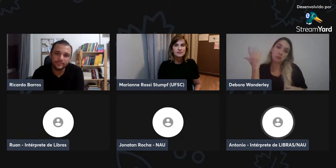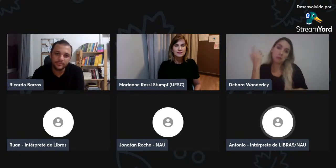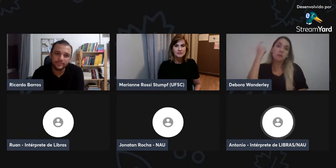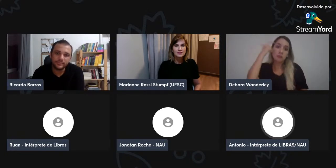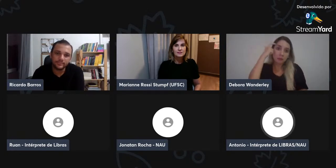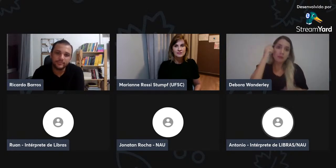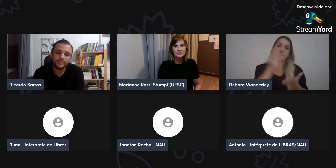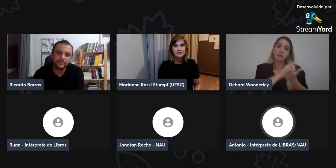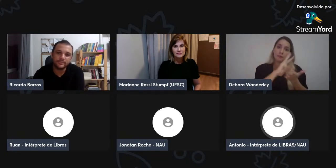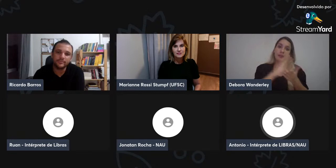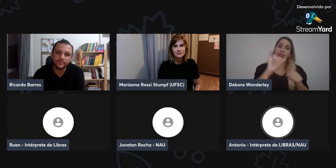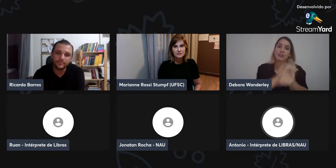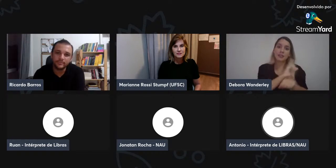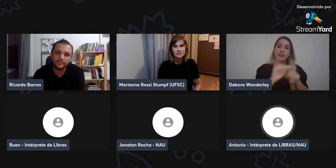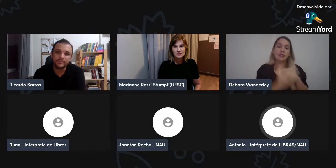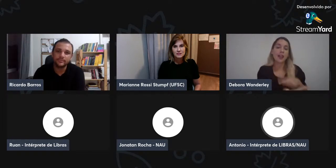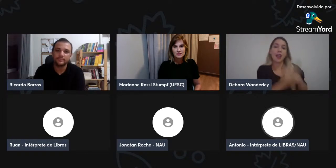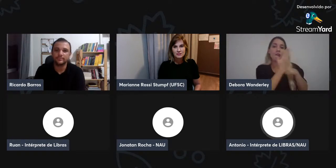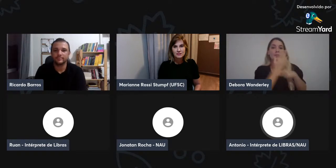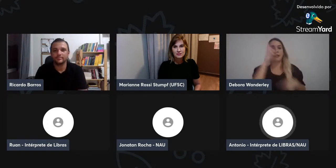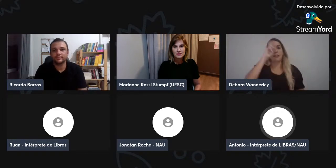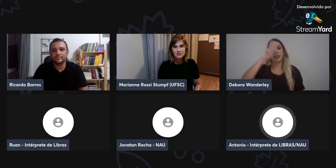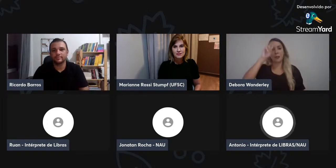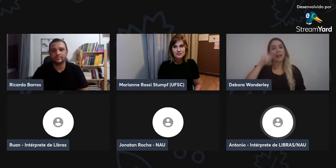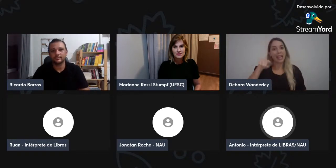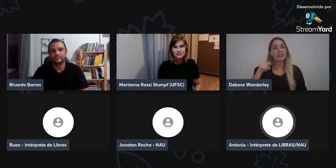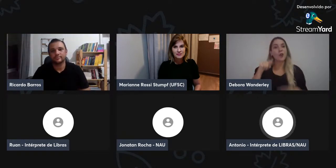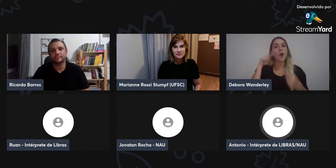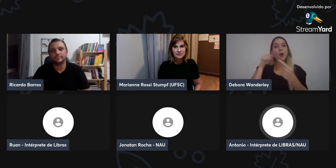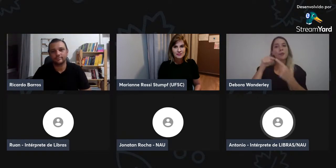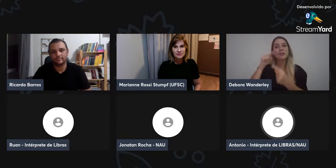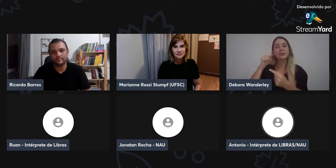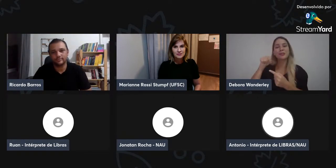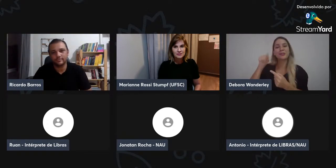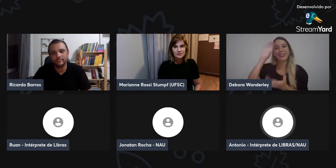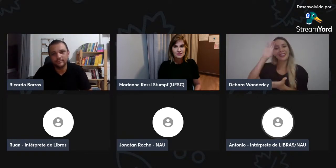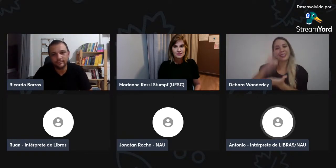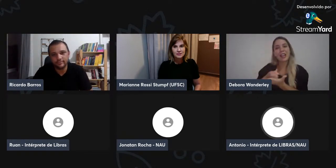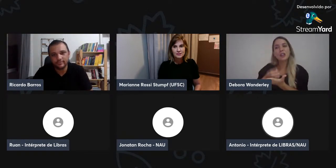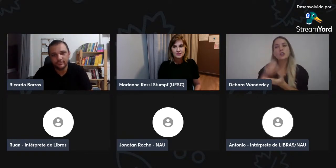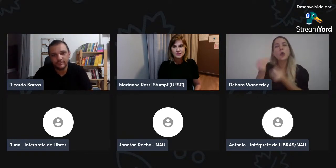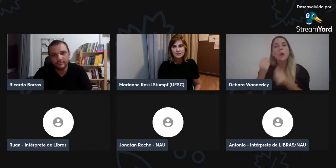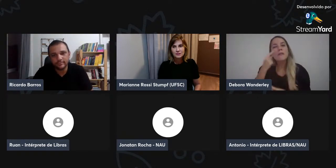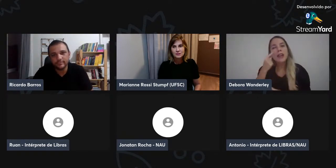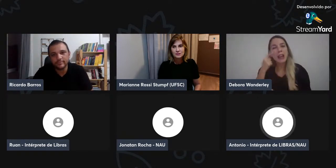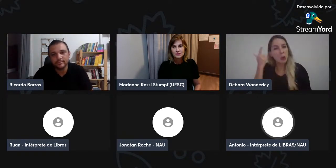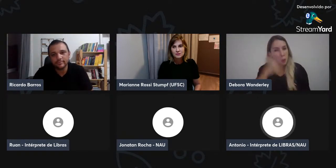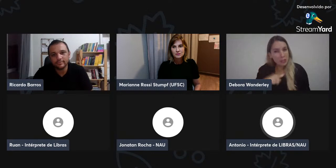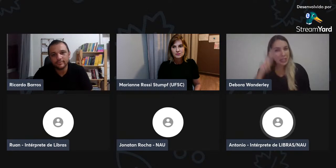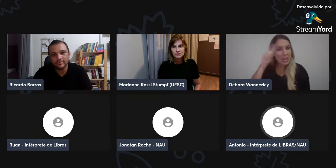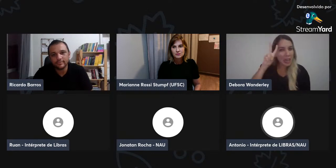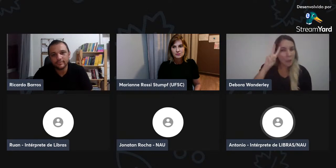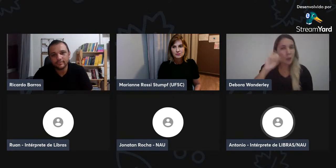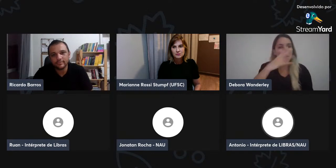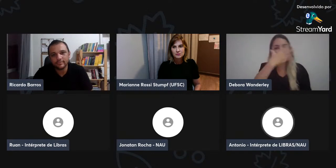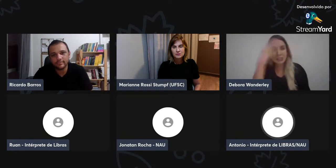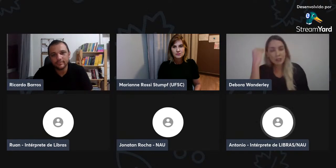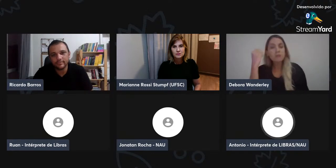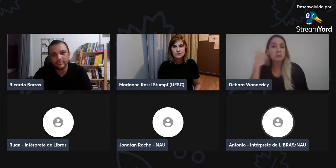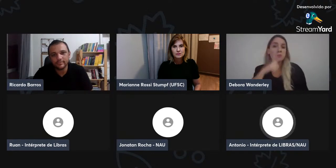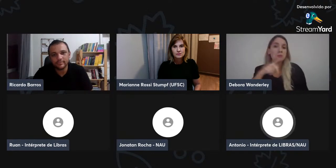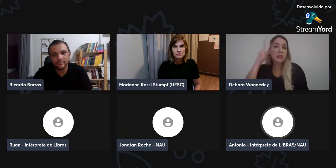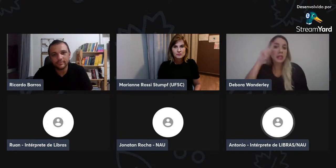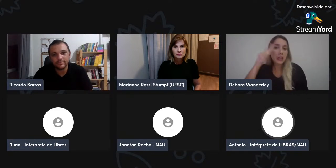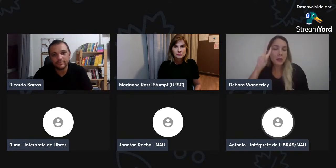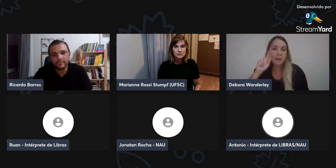depois ele faz lá e faz, aí na libras, poderia ser a mesma coisa, também, para fazer esse registro, nesse caso, também, tem essa complementação, além